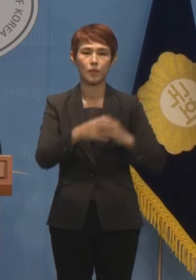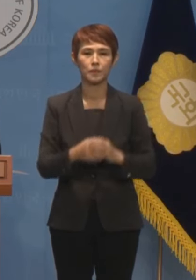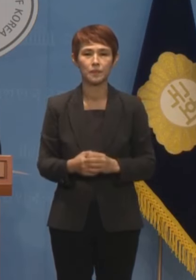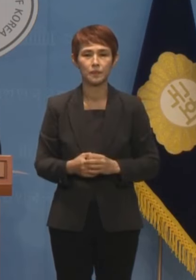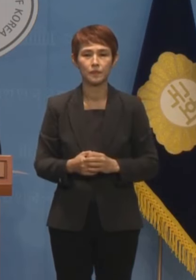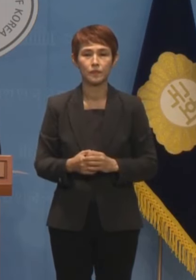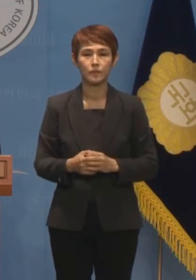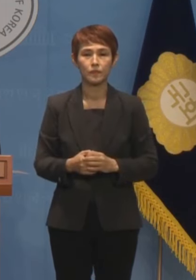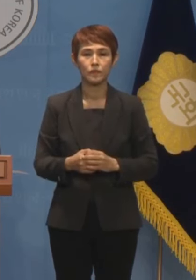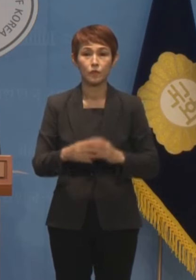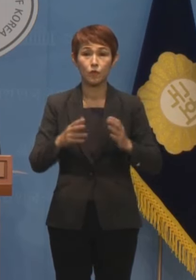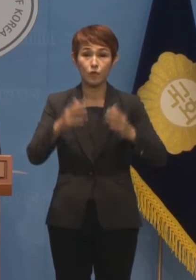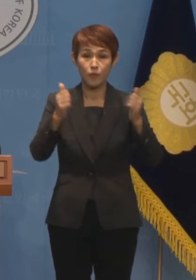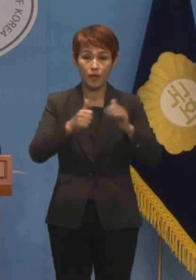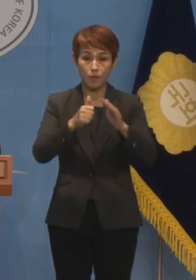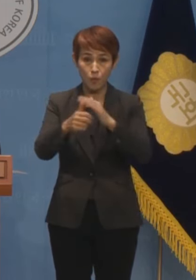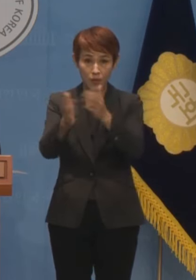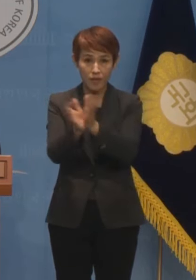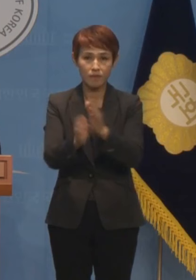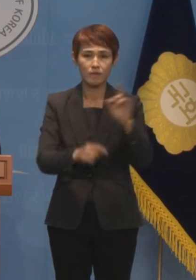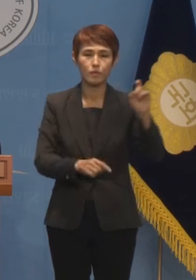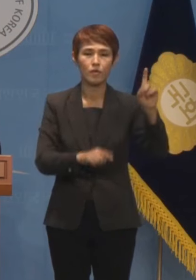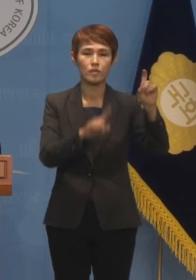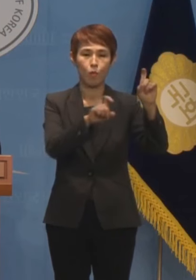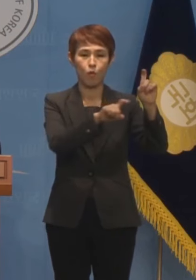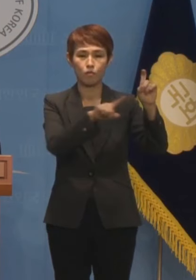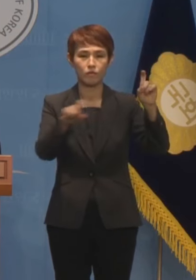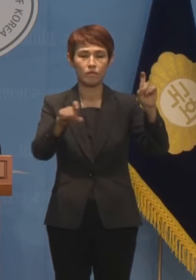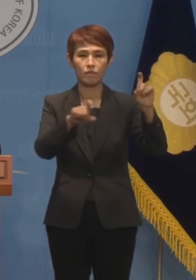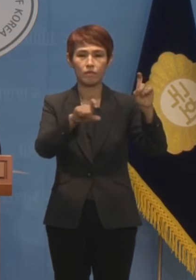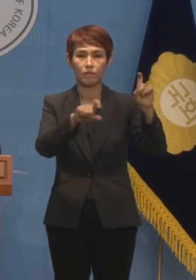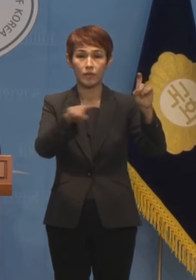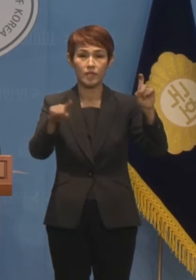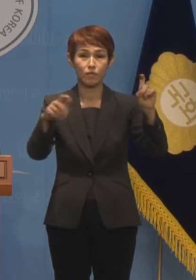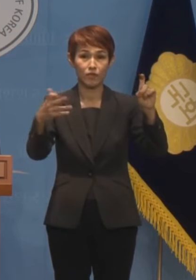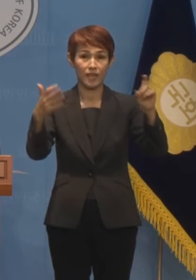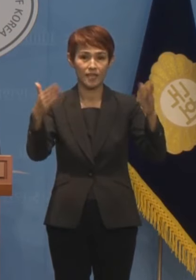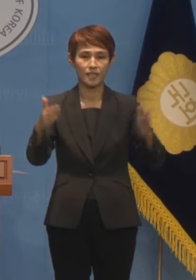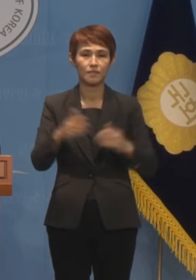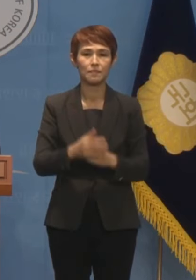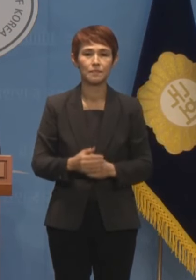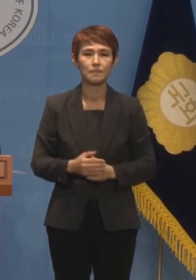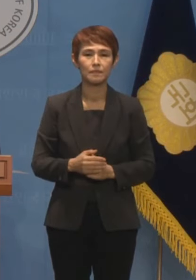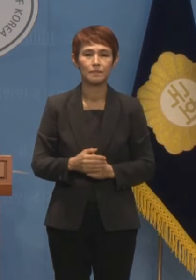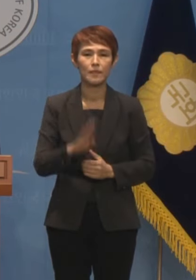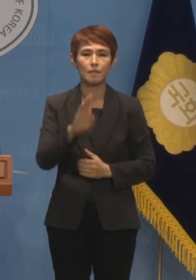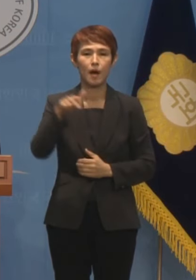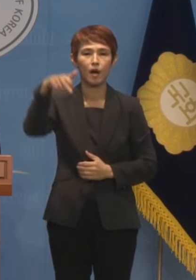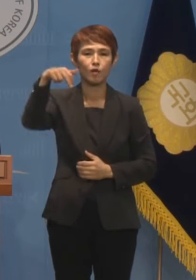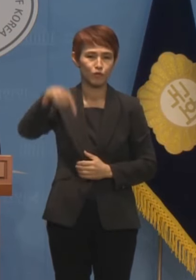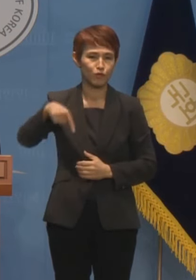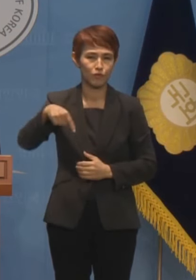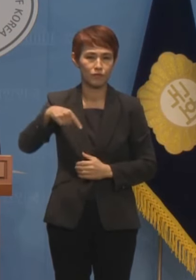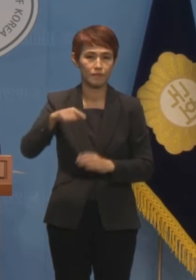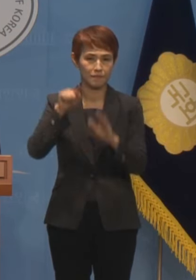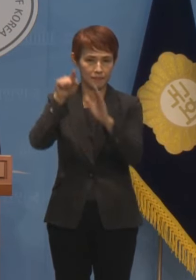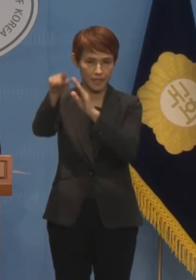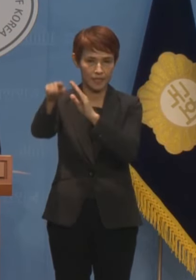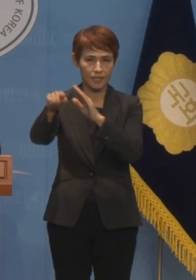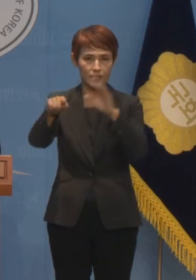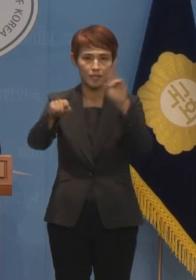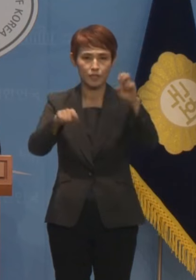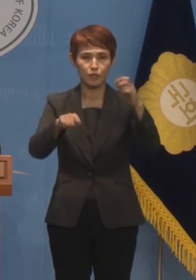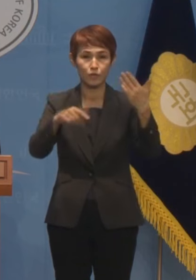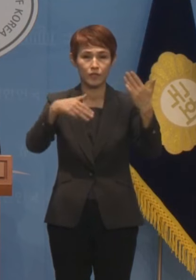대표단은 11월 15일부터 11월 19일까지 아제르바이잔 바쿠를 방문해서 제29차